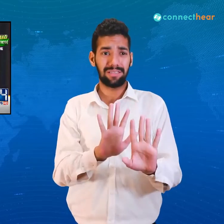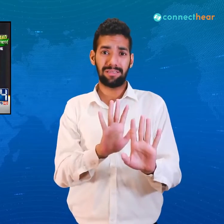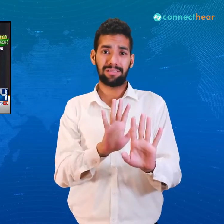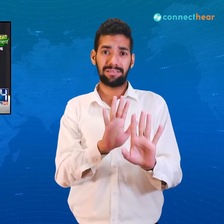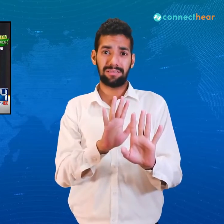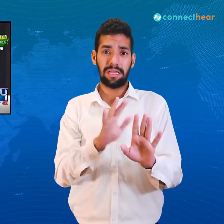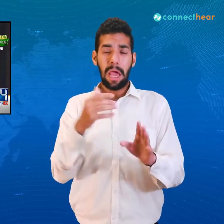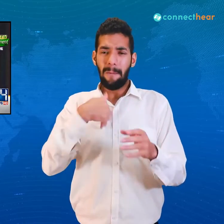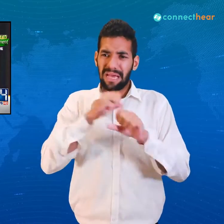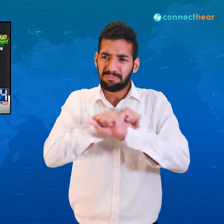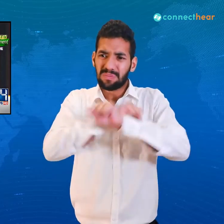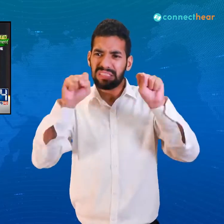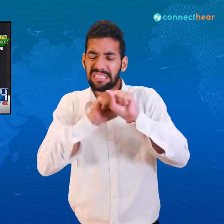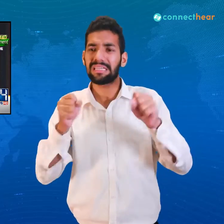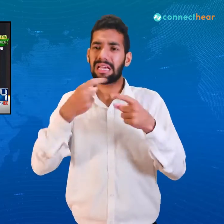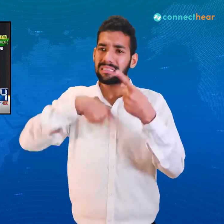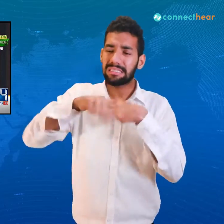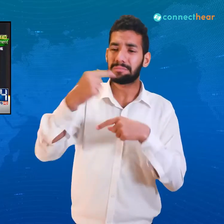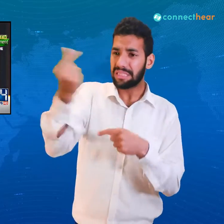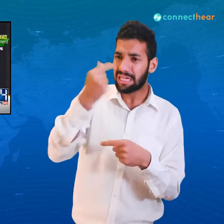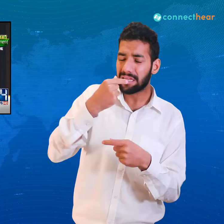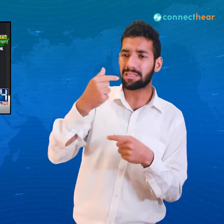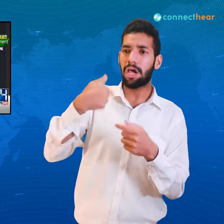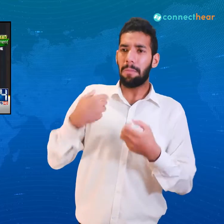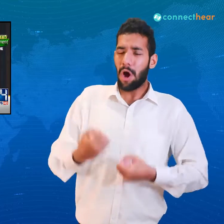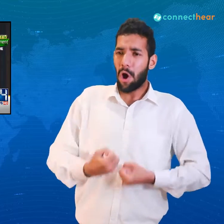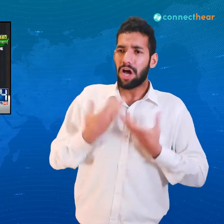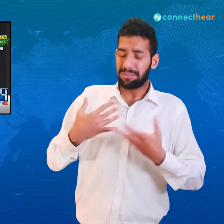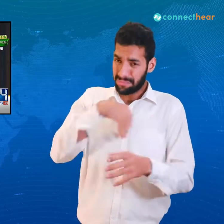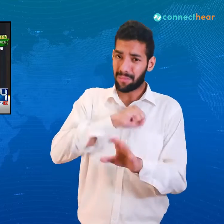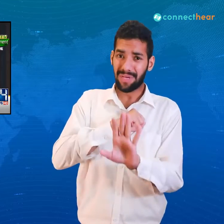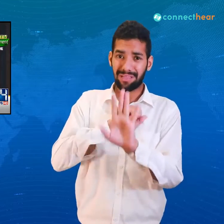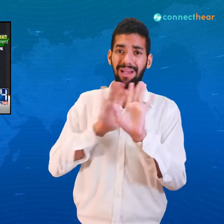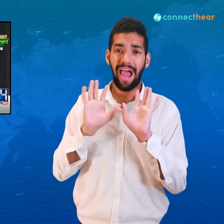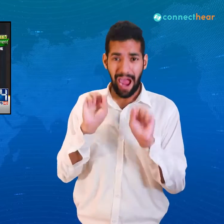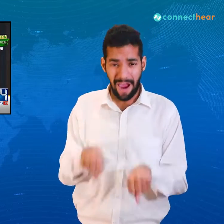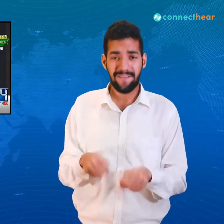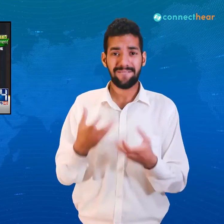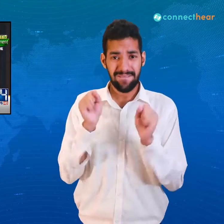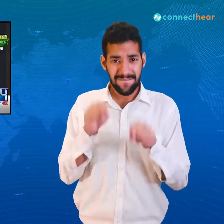برداشت کیجئے میں آپ کے نعرے آپ کی ہوتنگ آپ کی خوشیاں برداشت کی ہے میں نے